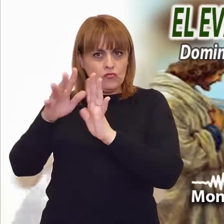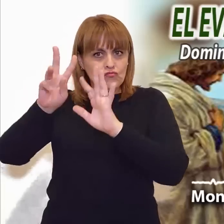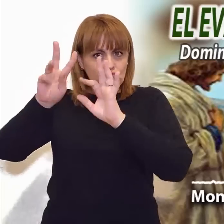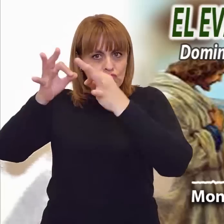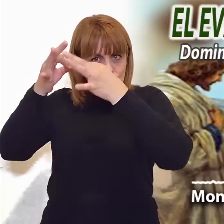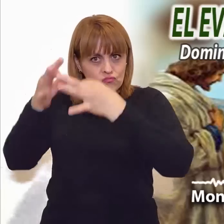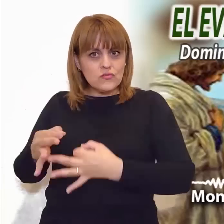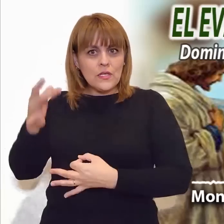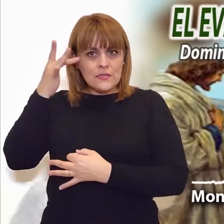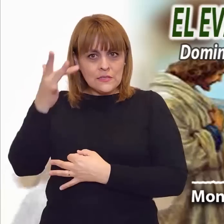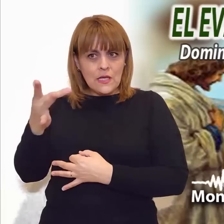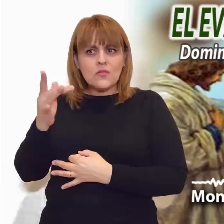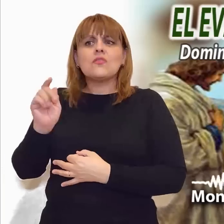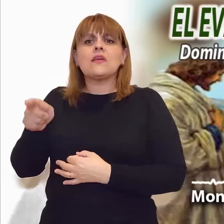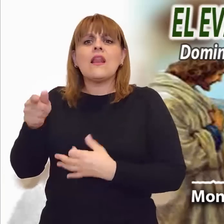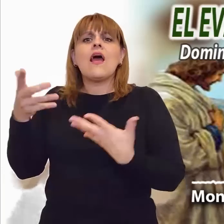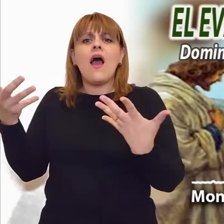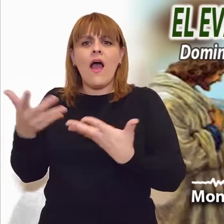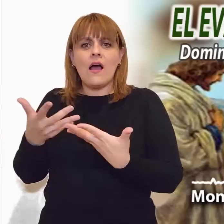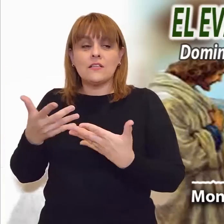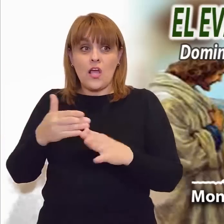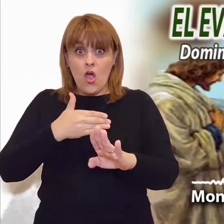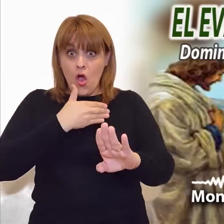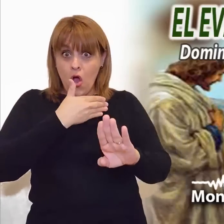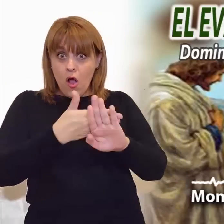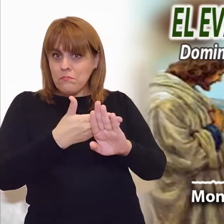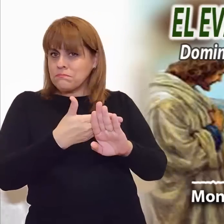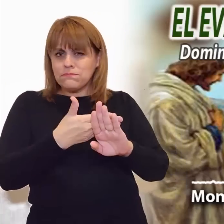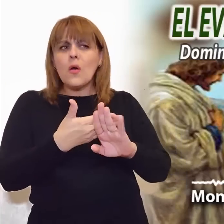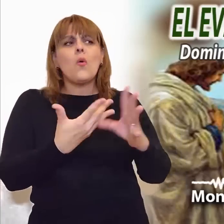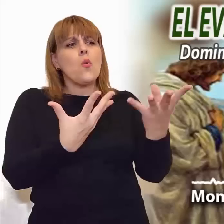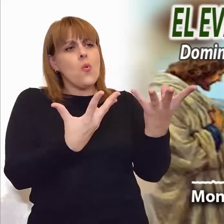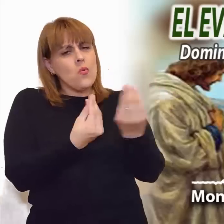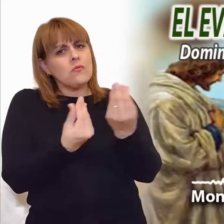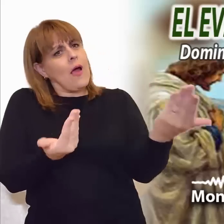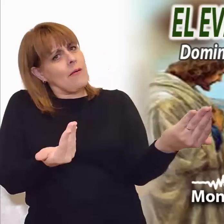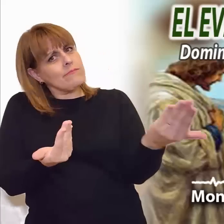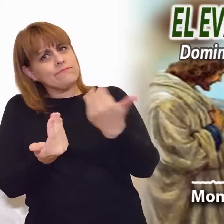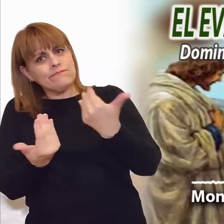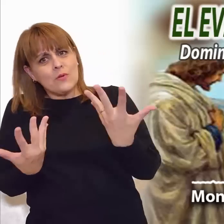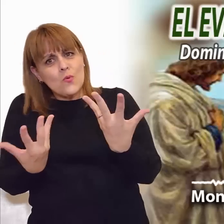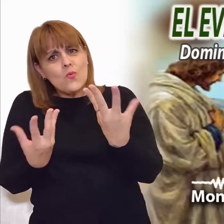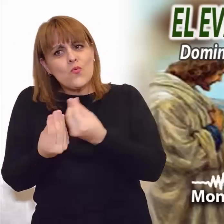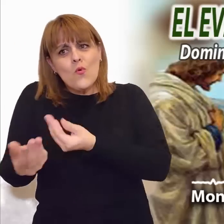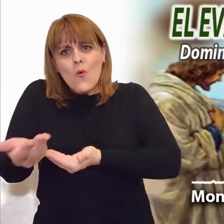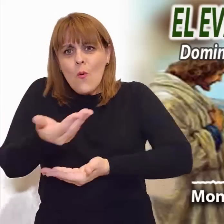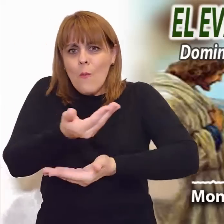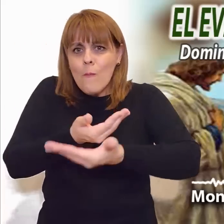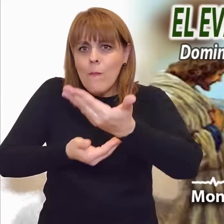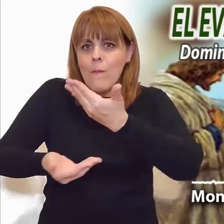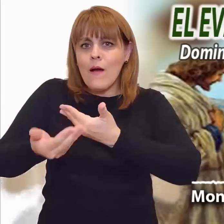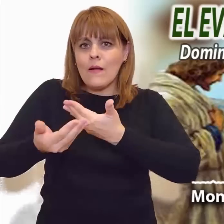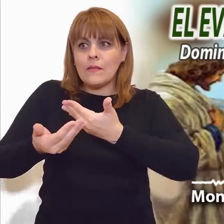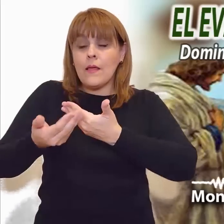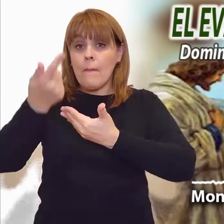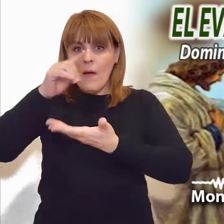Llama a aquellos que por su condición deberían permanecer desplazados. Y no lo hace de manera oculta, sino que come